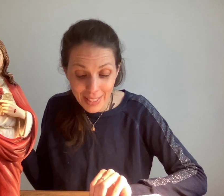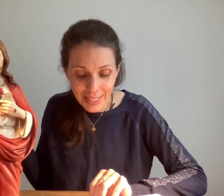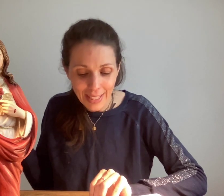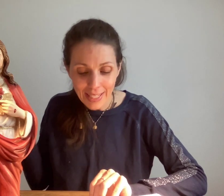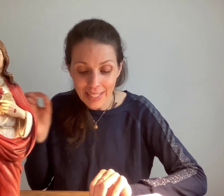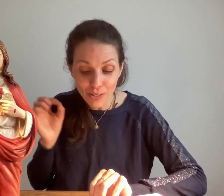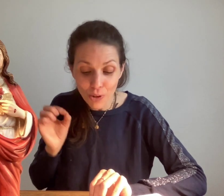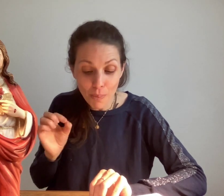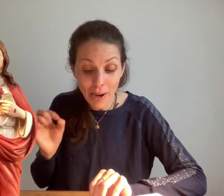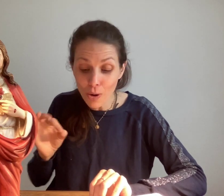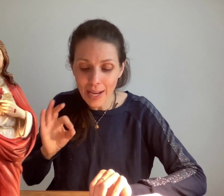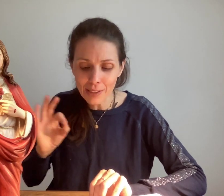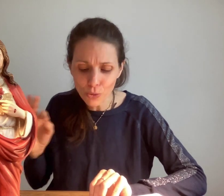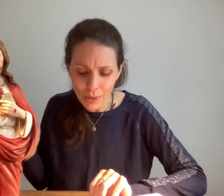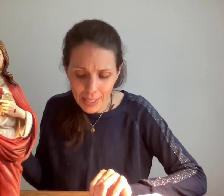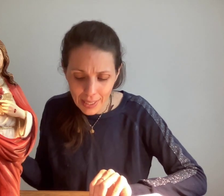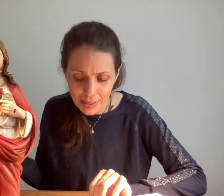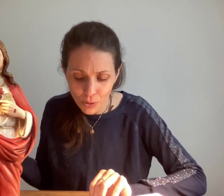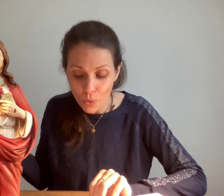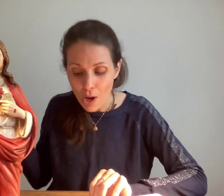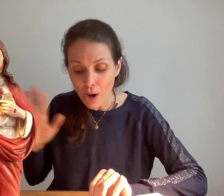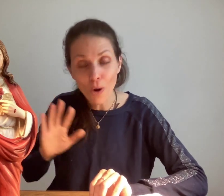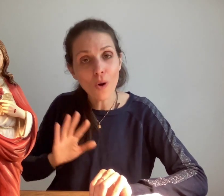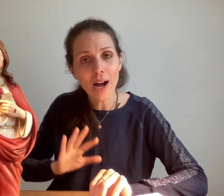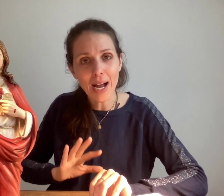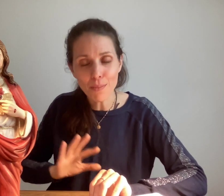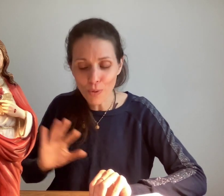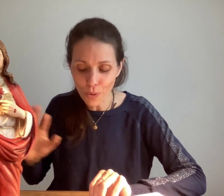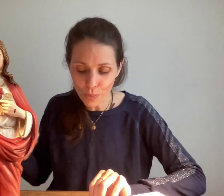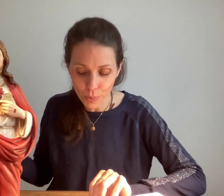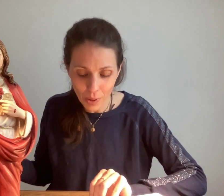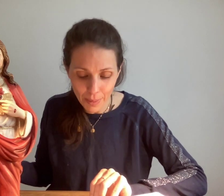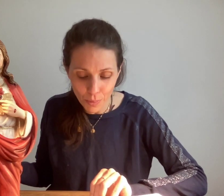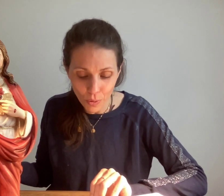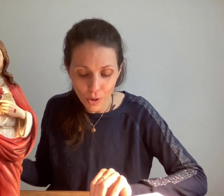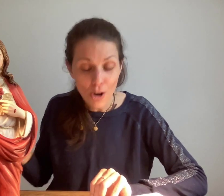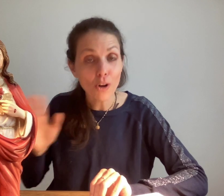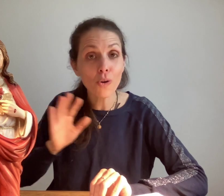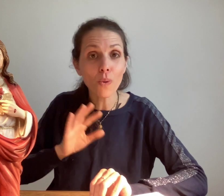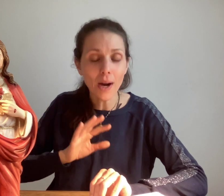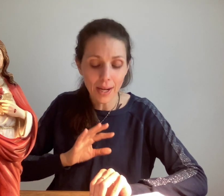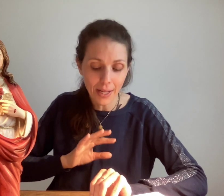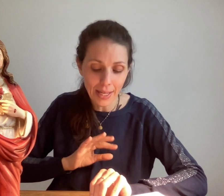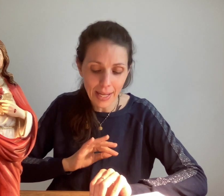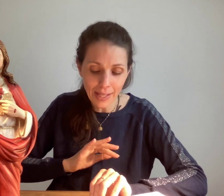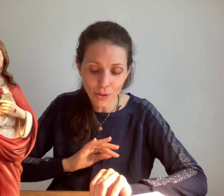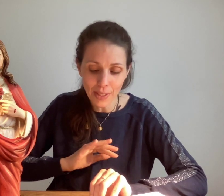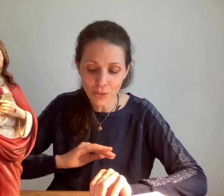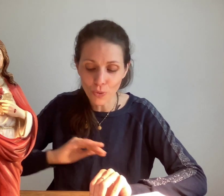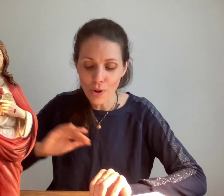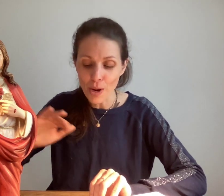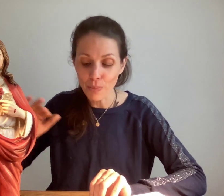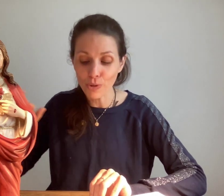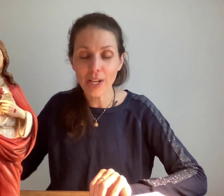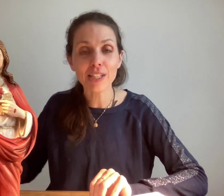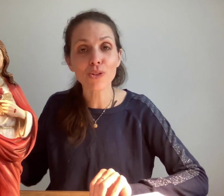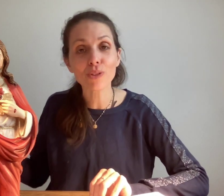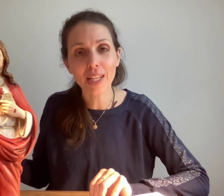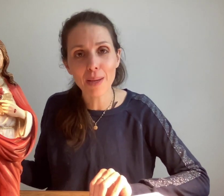nez qui, donnant parole à toute la création, rend amour pour amour, gloire et adoration pour chaque chose créée